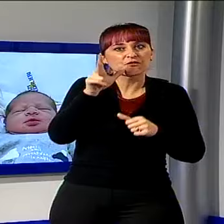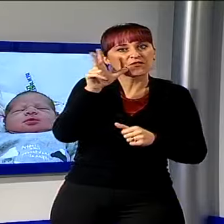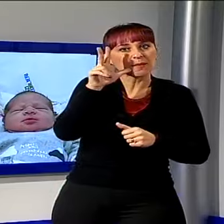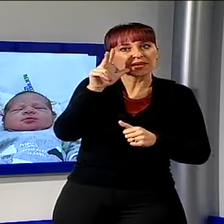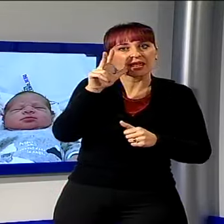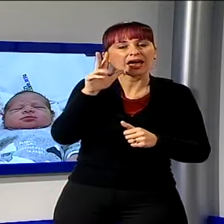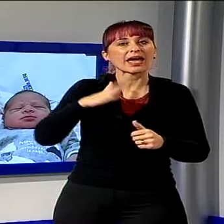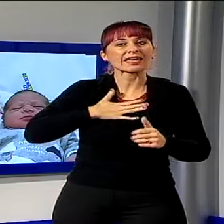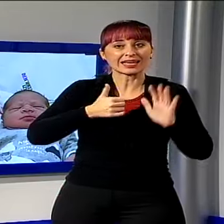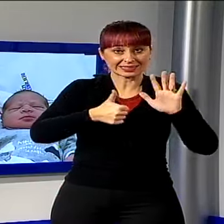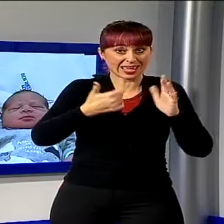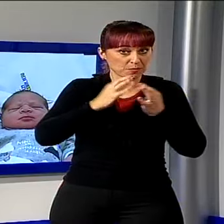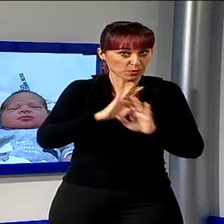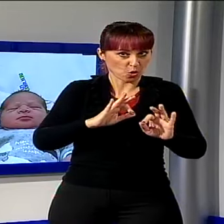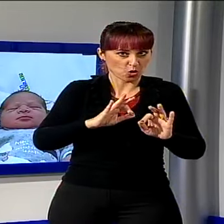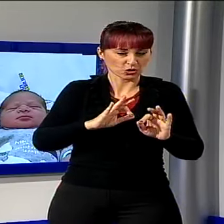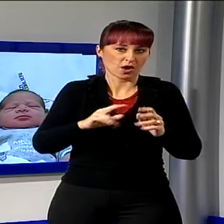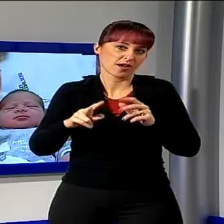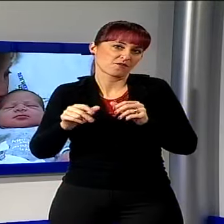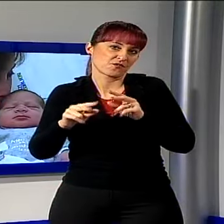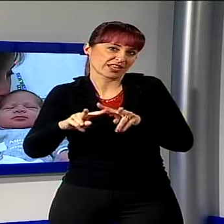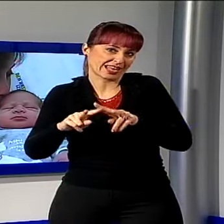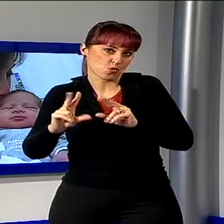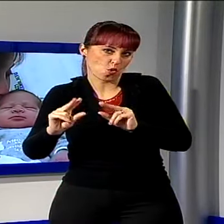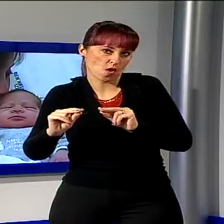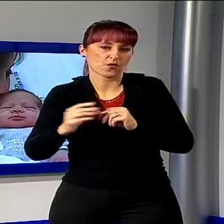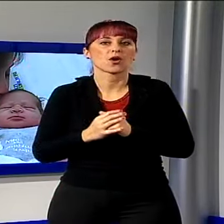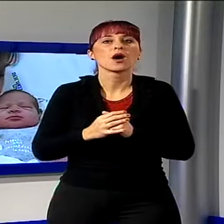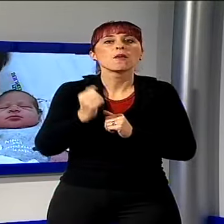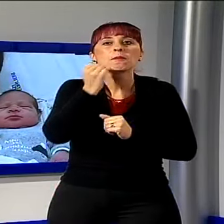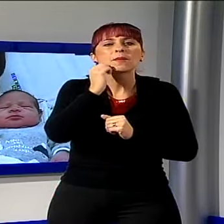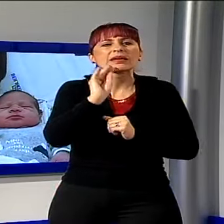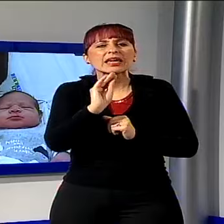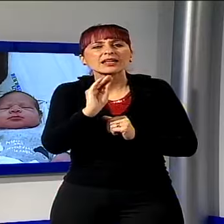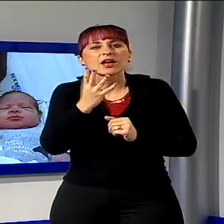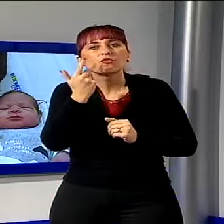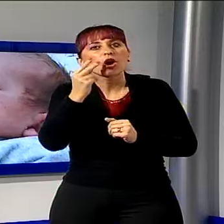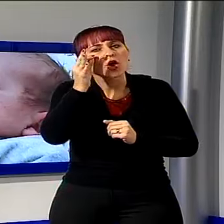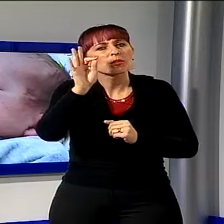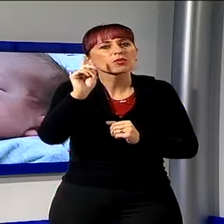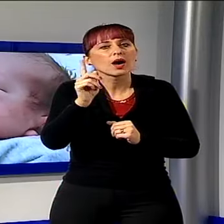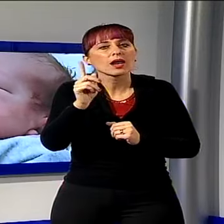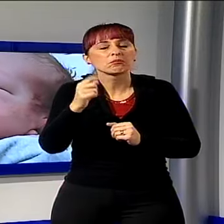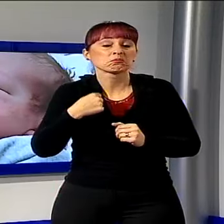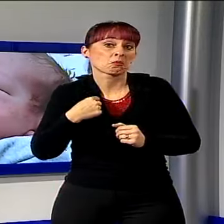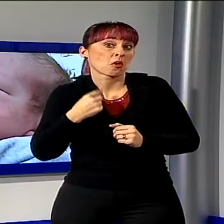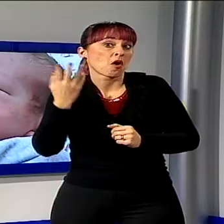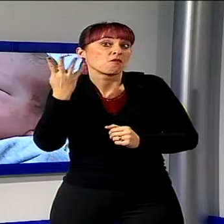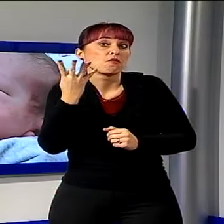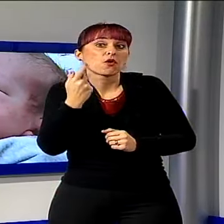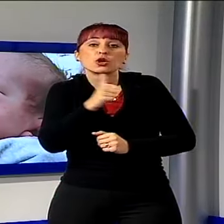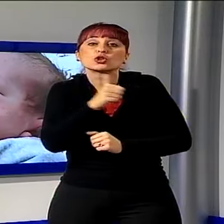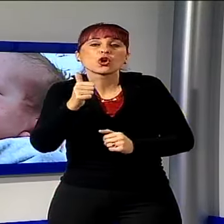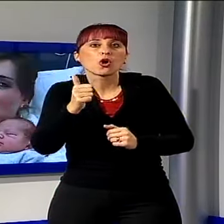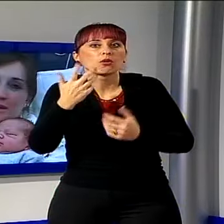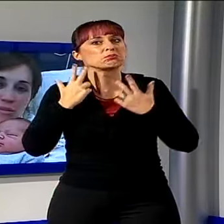anni. Alla domanda su che cosa vorrebbe per lui nella vita, la mamma non ha dubbi. Basta che sia tranquillo, felice e